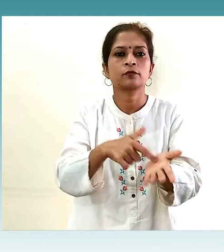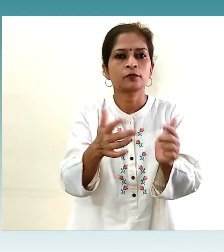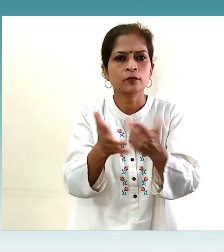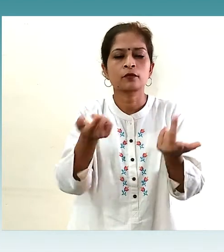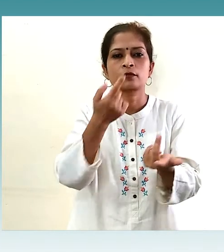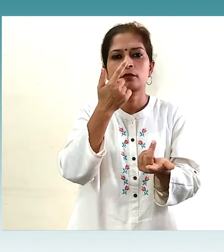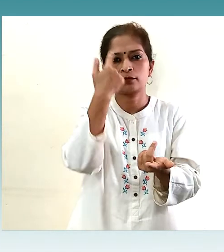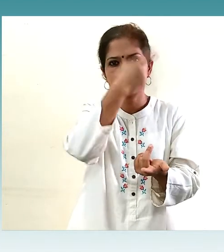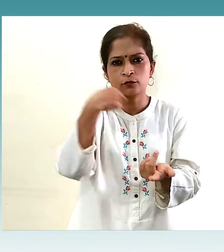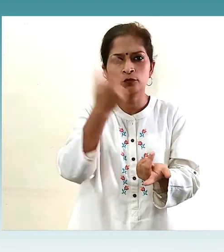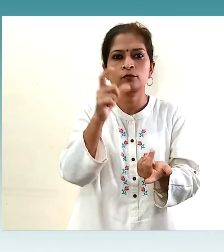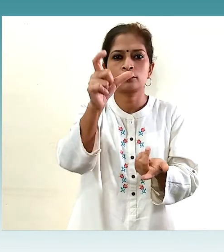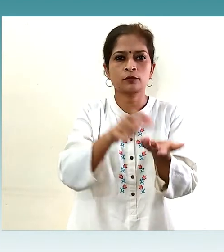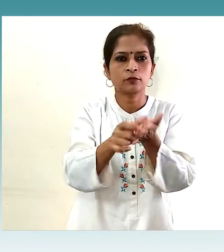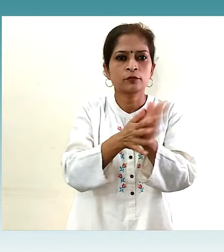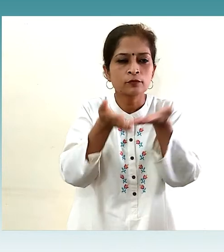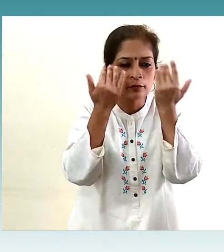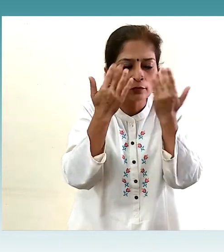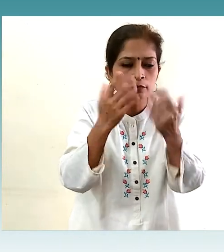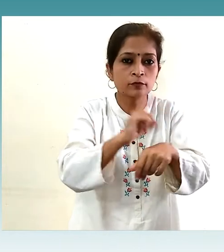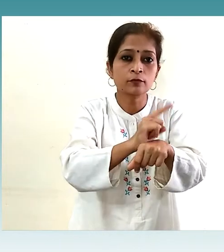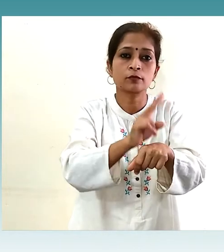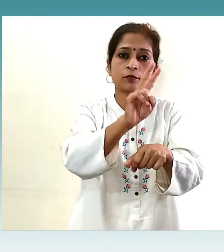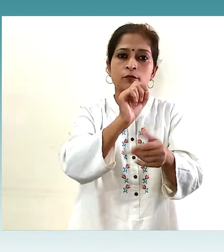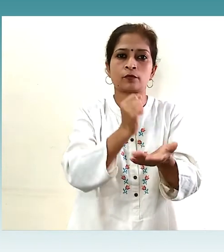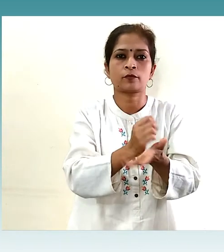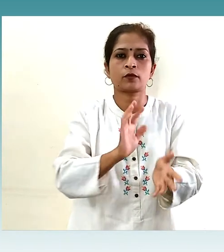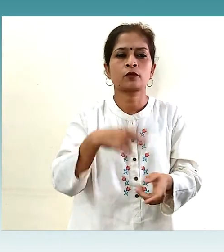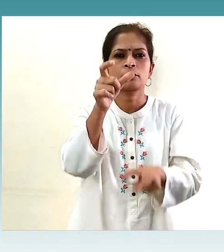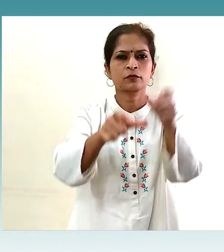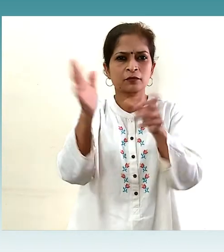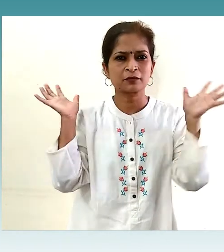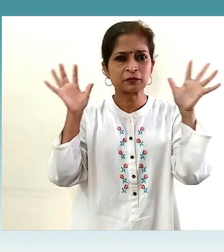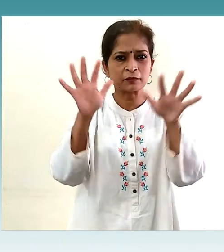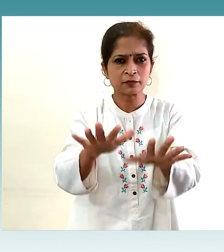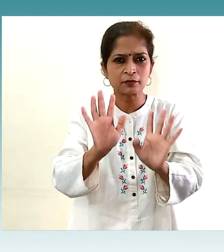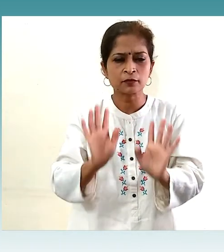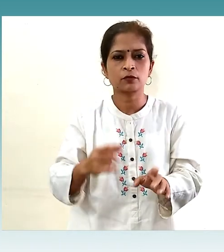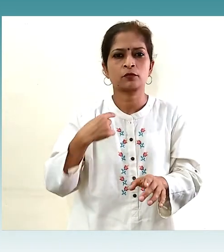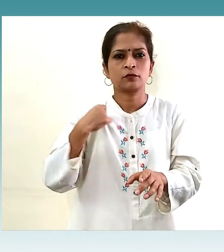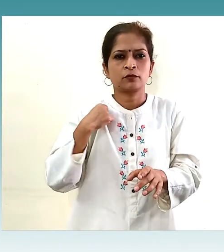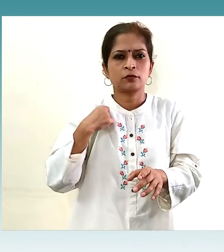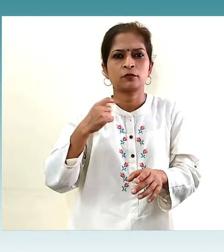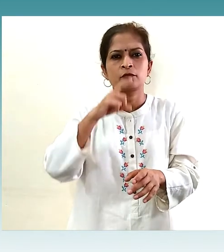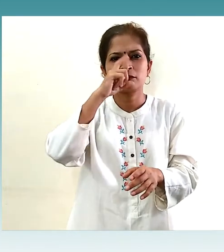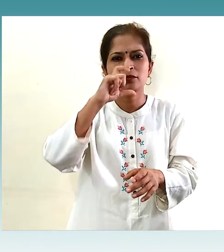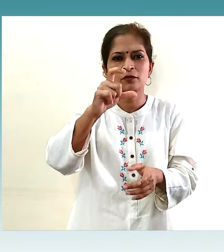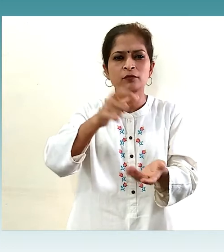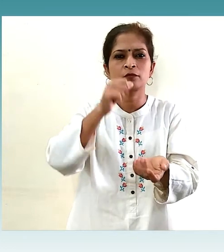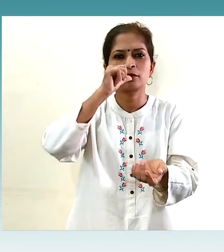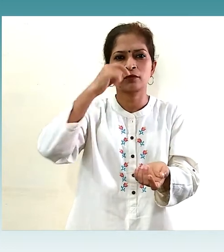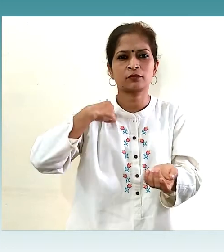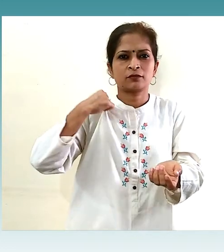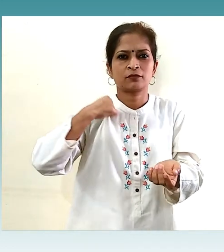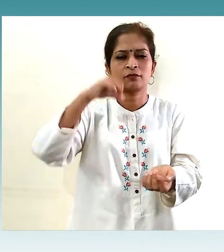मूँ को 20 सेकेंड तक साबुन से धोएं, अगर भीड भरी जगह पर गए हों, तो कपड़ों को डिटरजन्ट गोल में